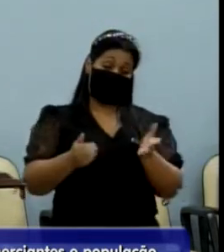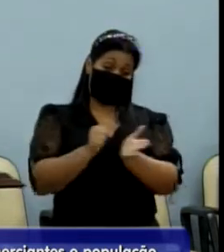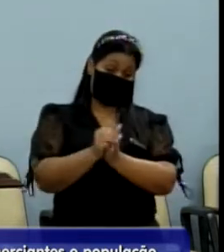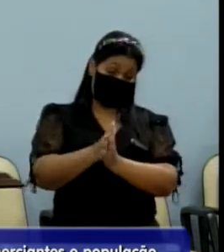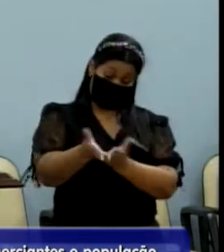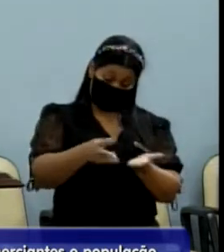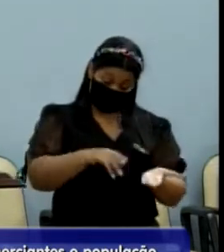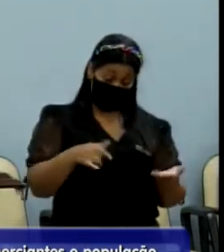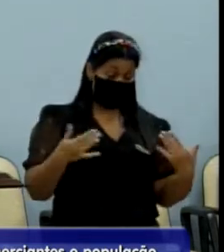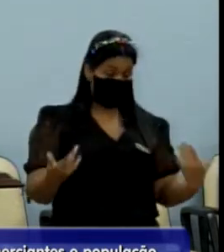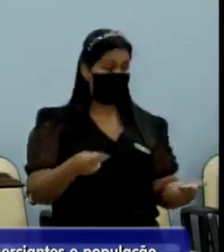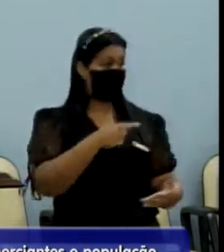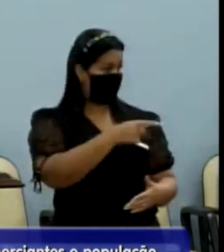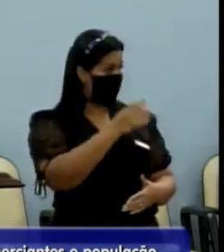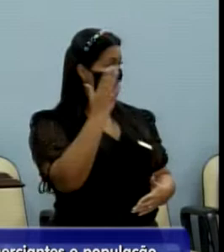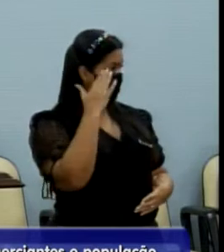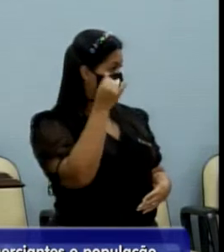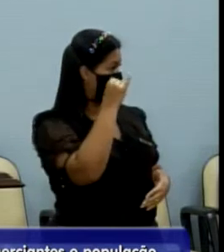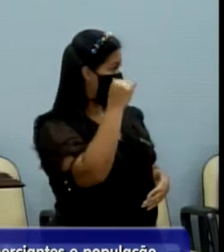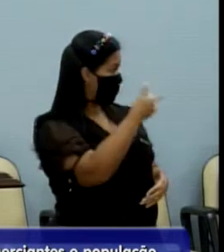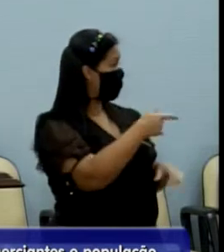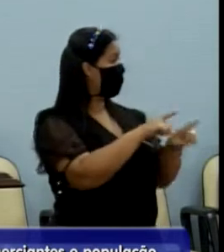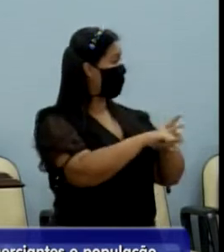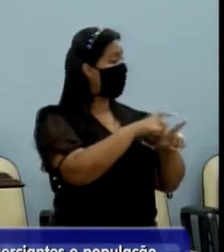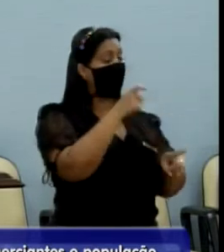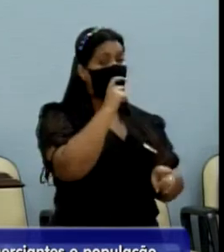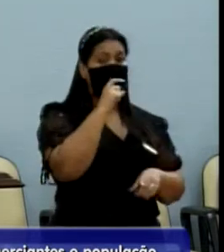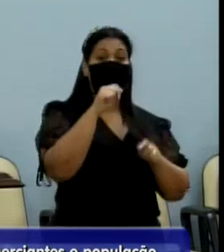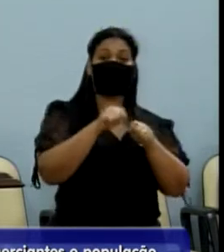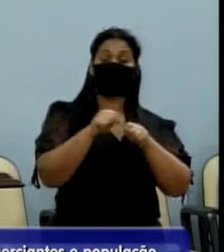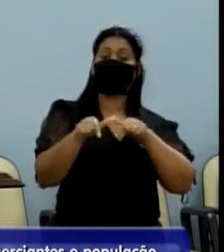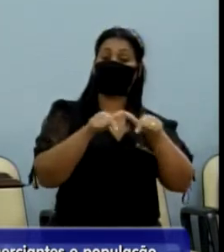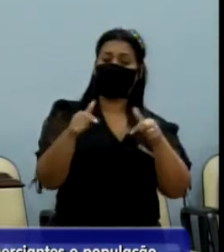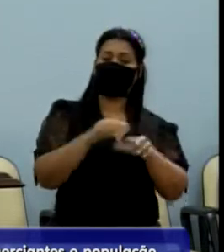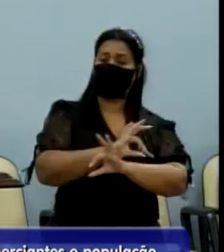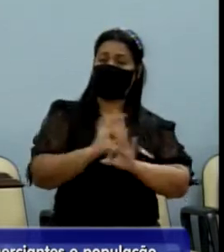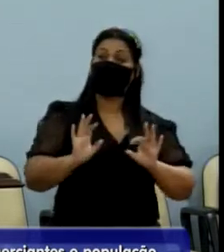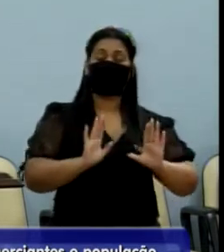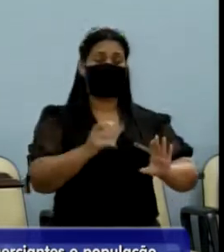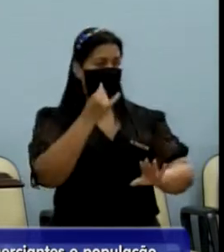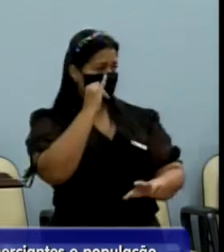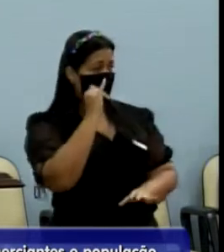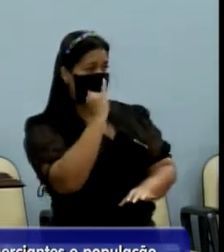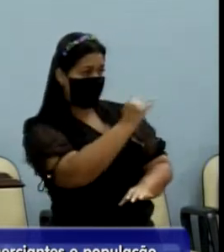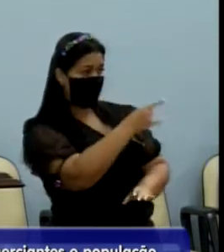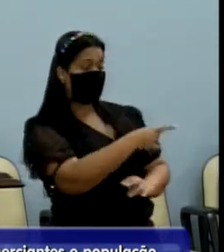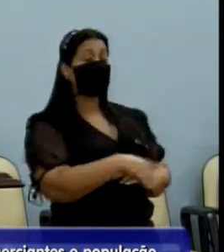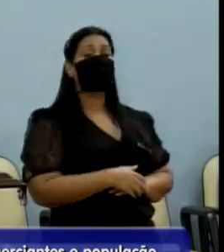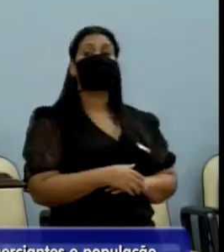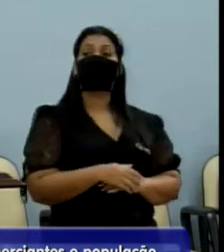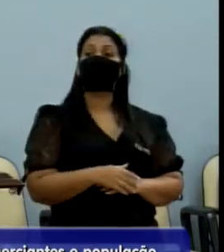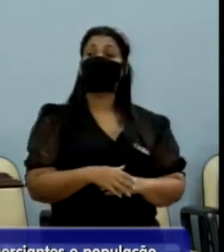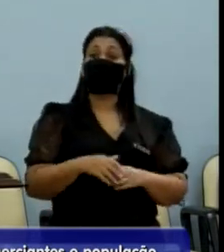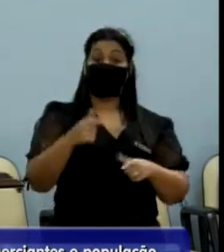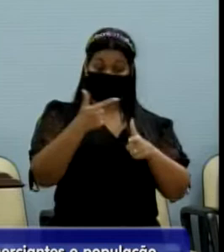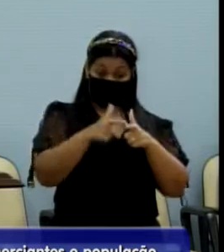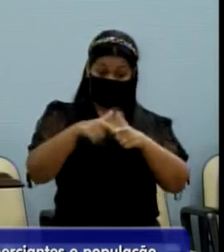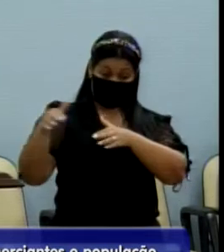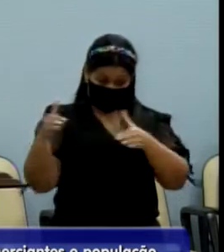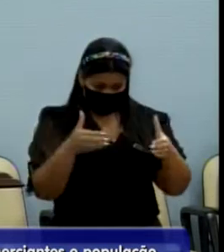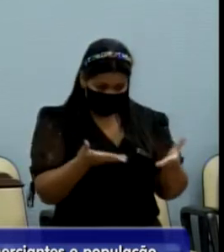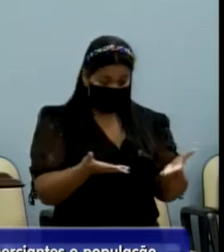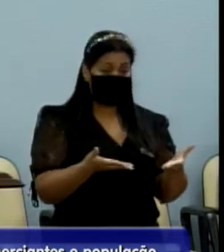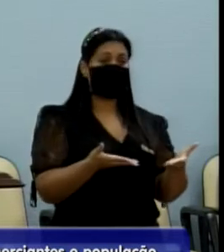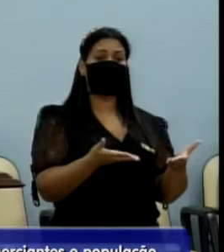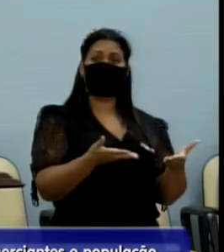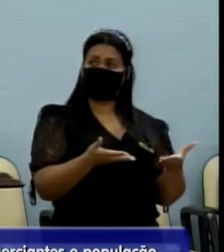Eu sei que você e o Pedro Roberto estão à frente, estão fazendo um bom trabalho, mas, Júlio, vou falar para você, eu trouxe esse problema para cá. E